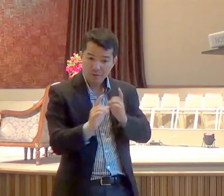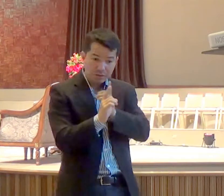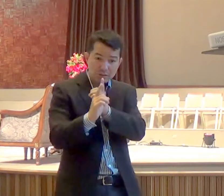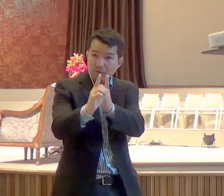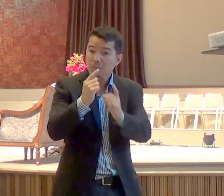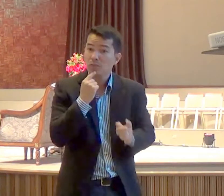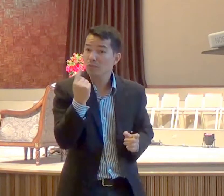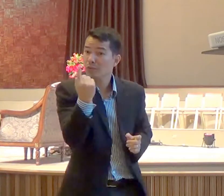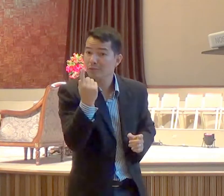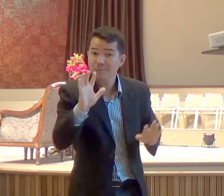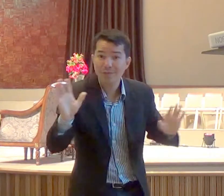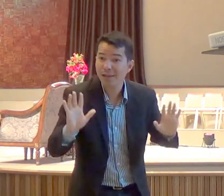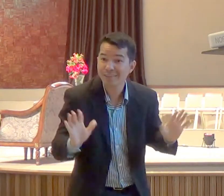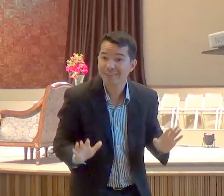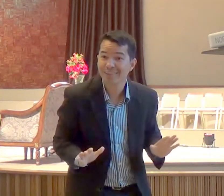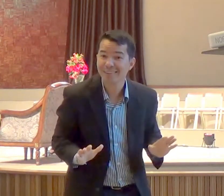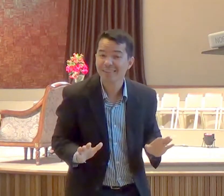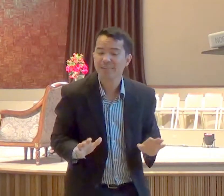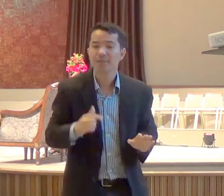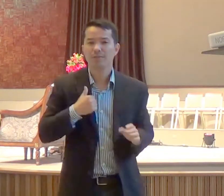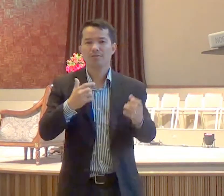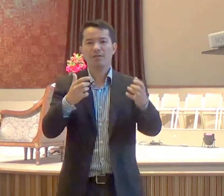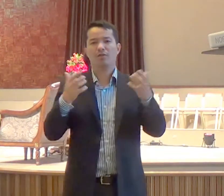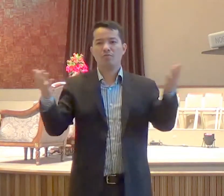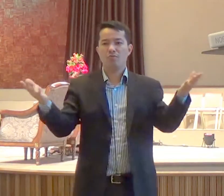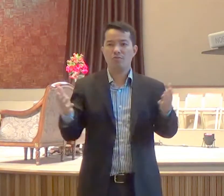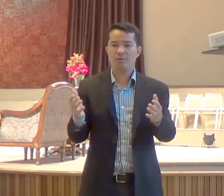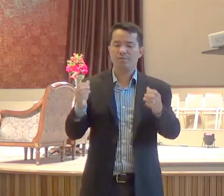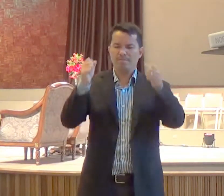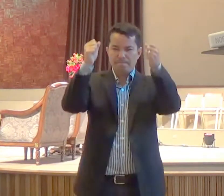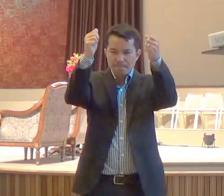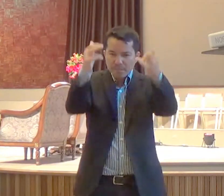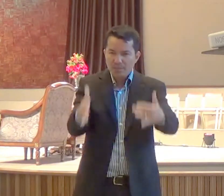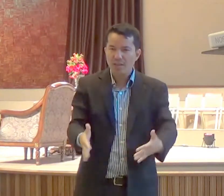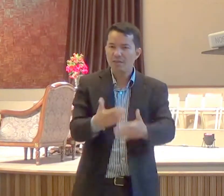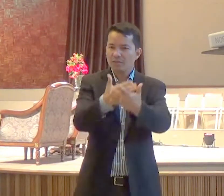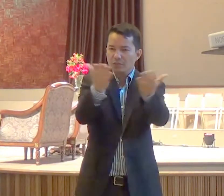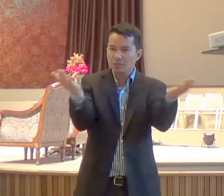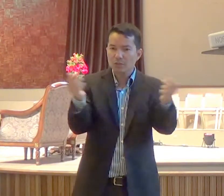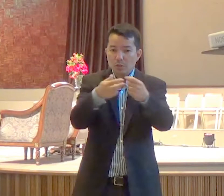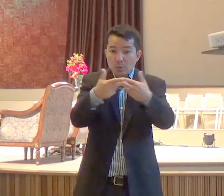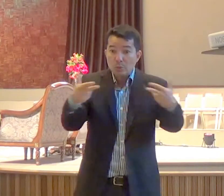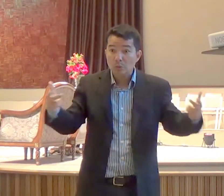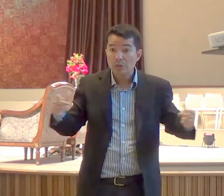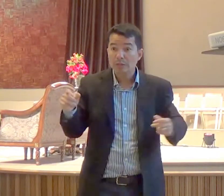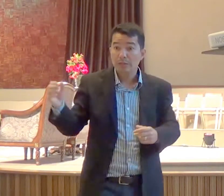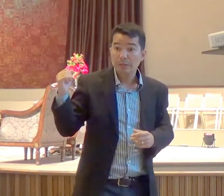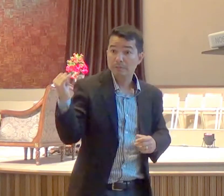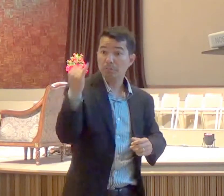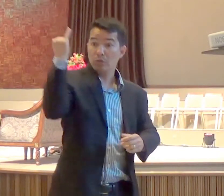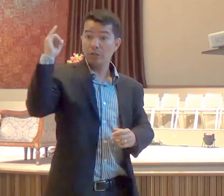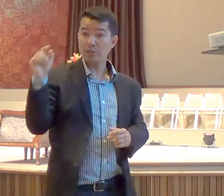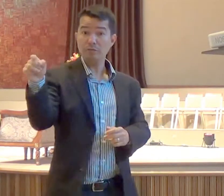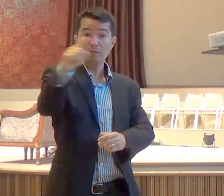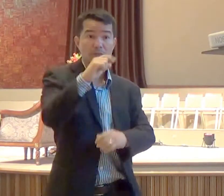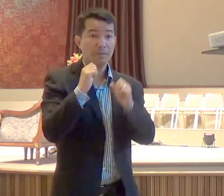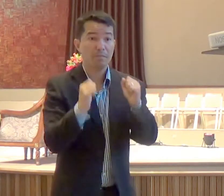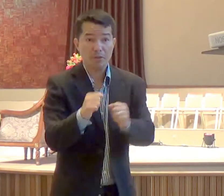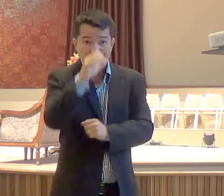princípios nesse texto que eu quero compartilhar com você, e que chamam a minha atenção como uma necessidade de darmos